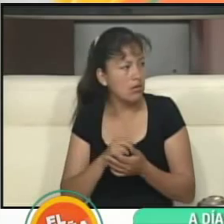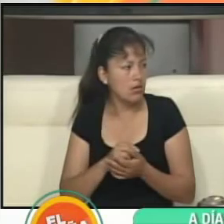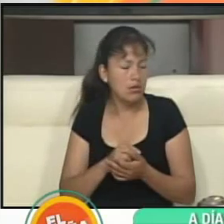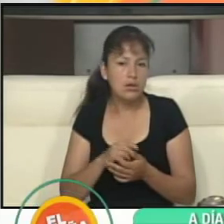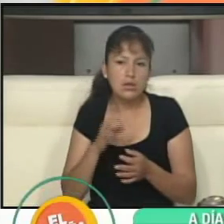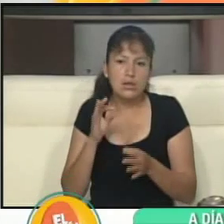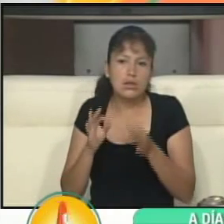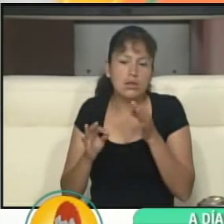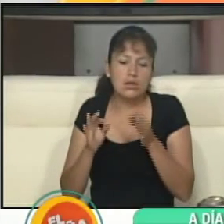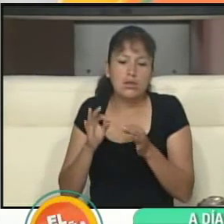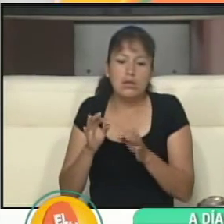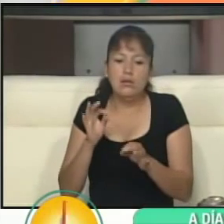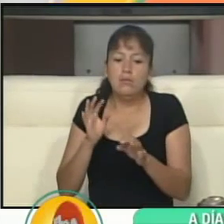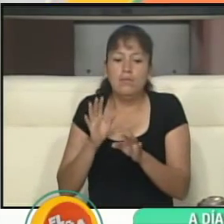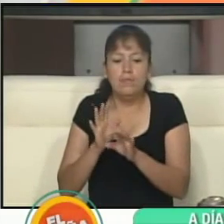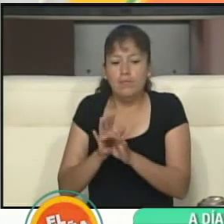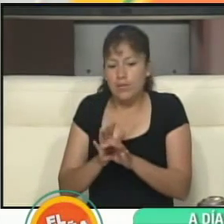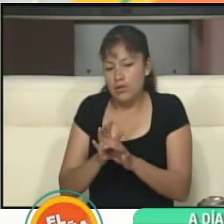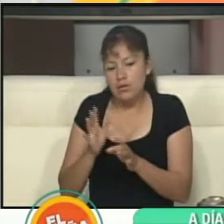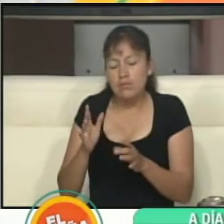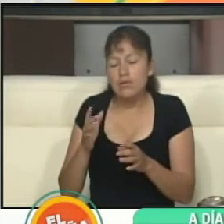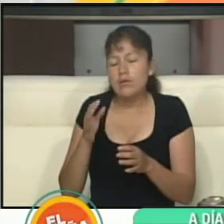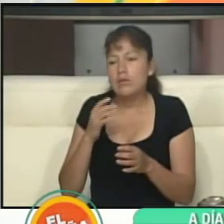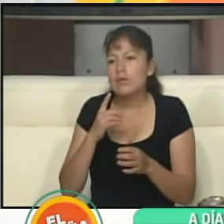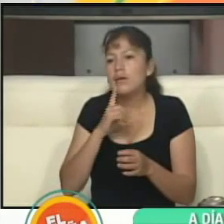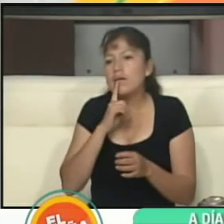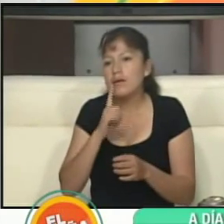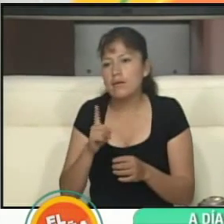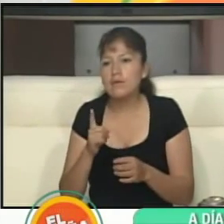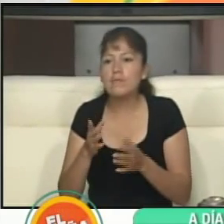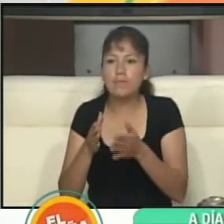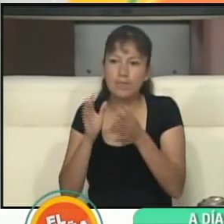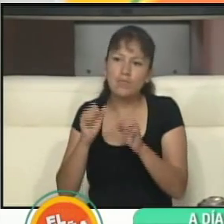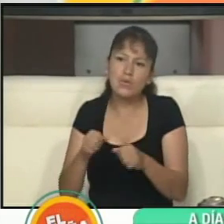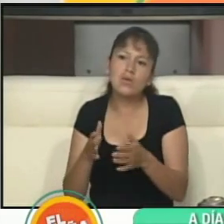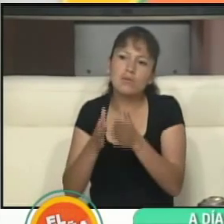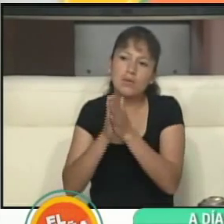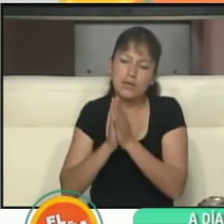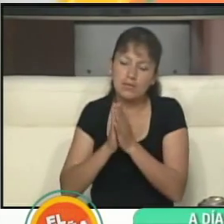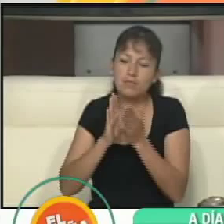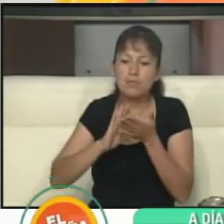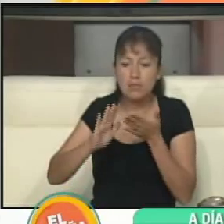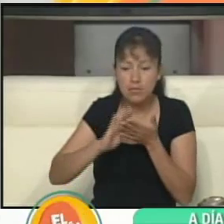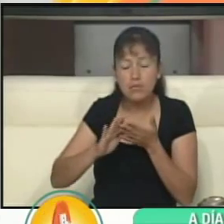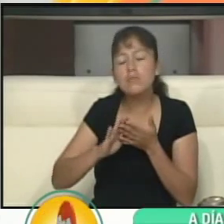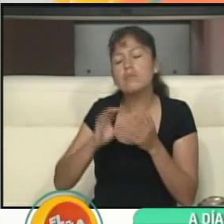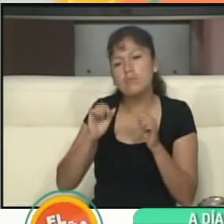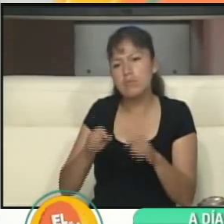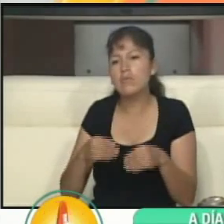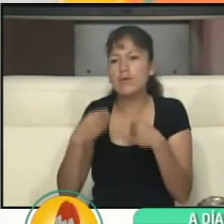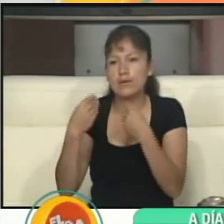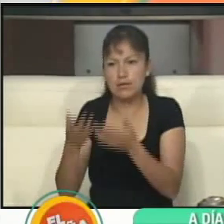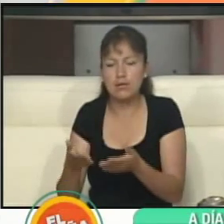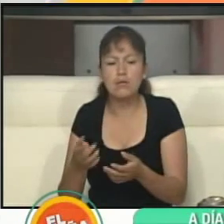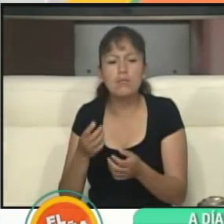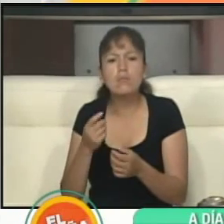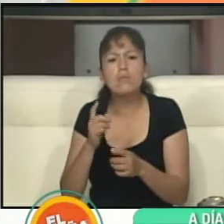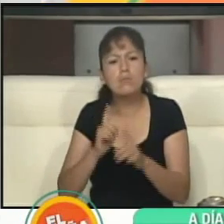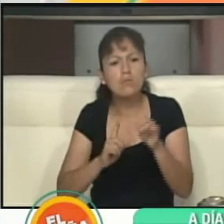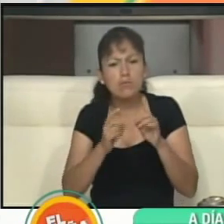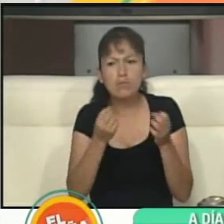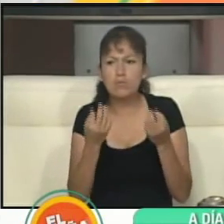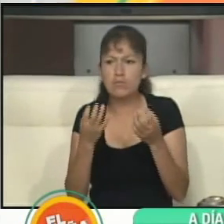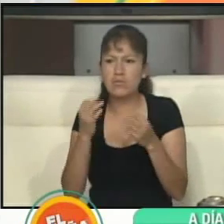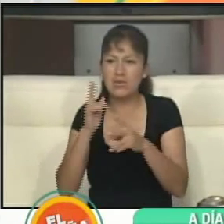que son de... Podrían pedirle, se les puede dar. Pero muchas veces hay